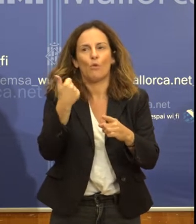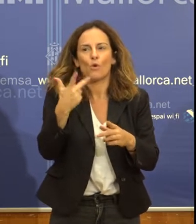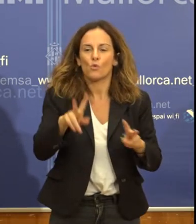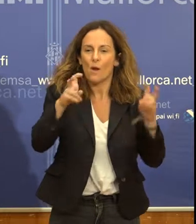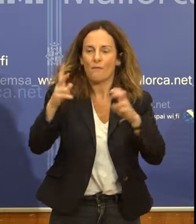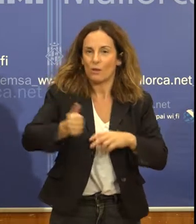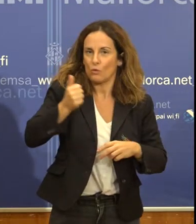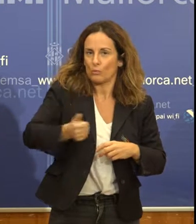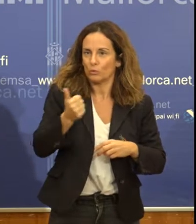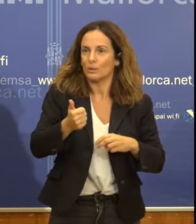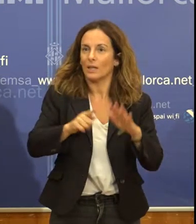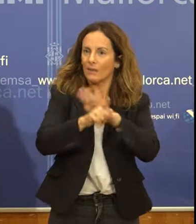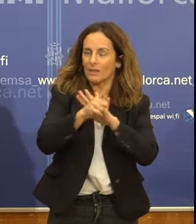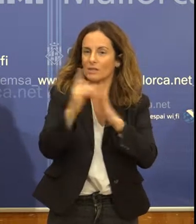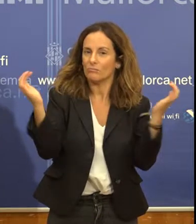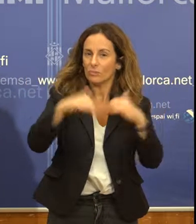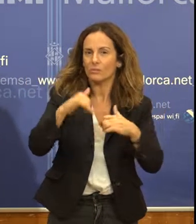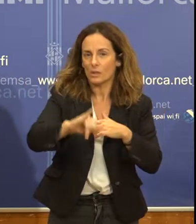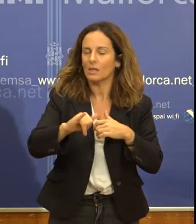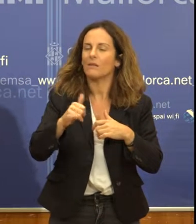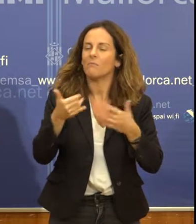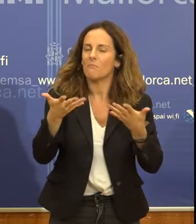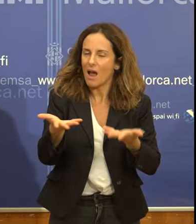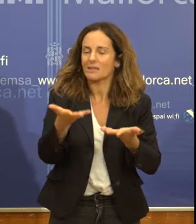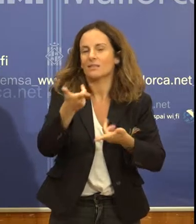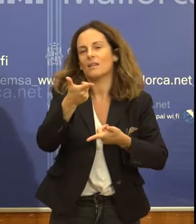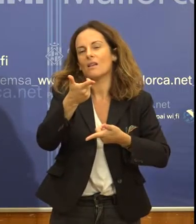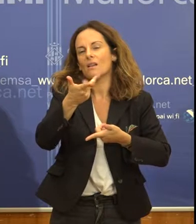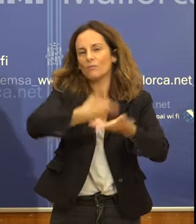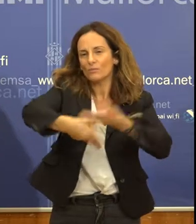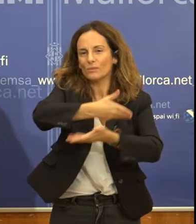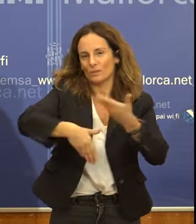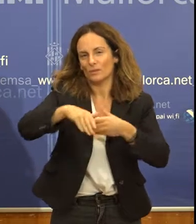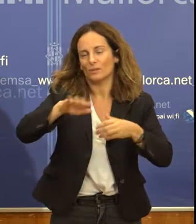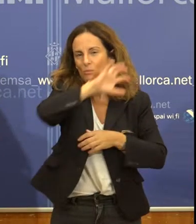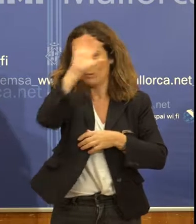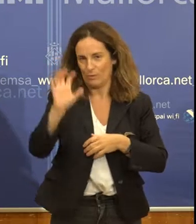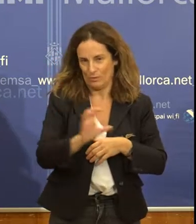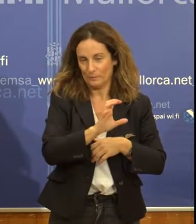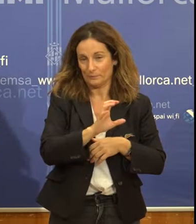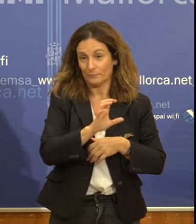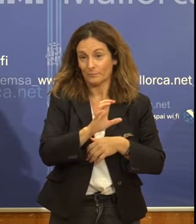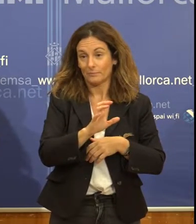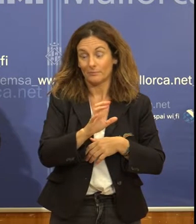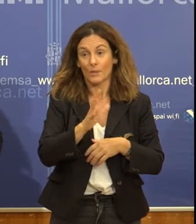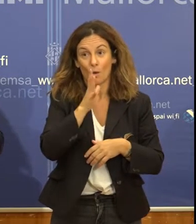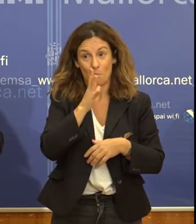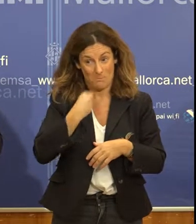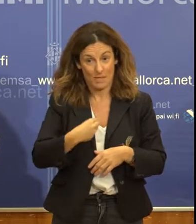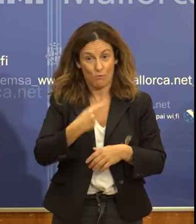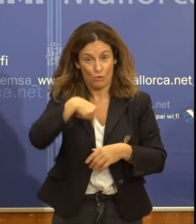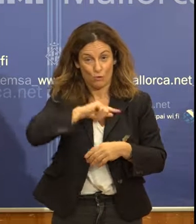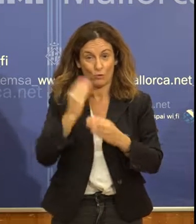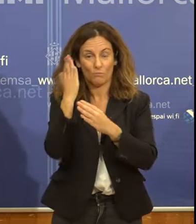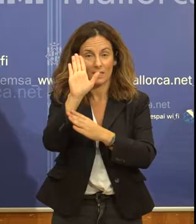respecte entre pobles i nacions. Aquests grans objectius també hi són darrere el que avui volem presentar. I el que presentam, com hem pogut